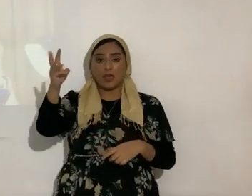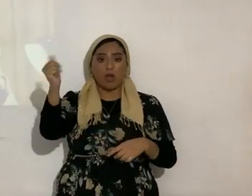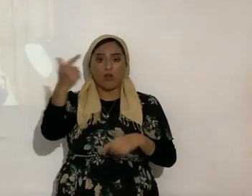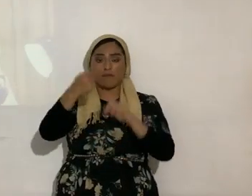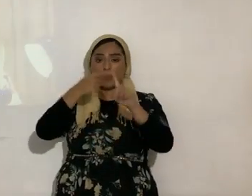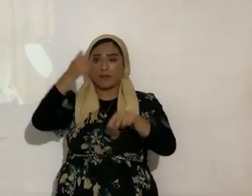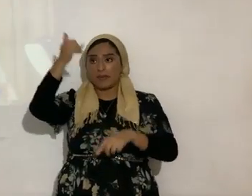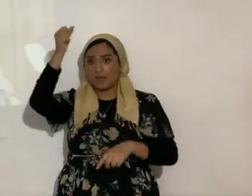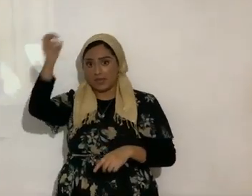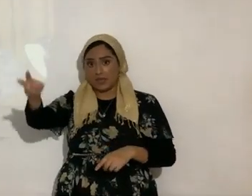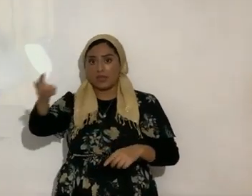sube a él